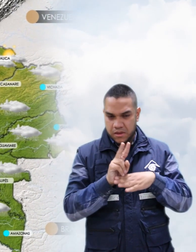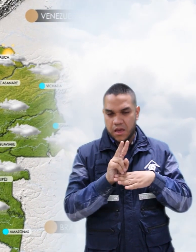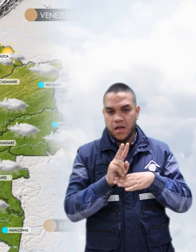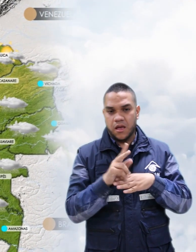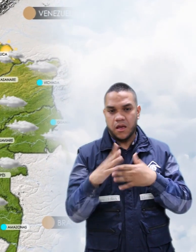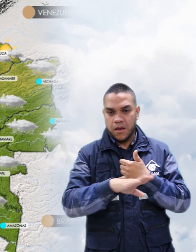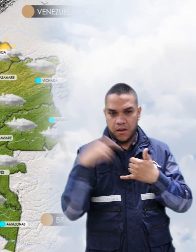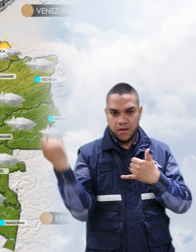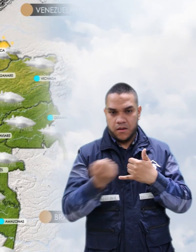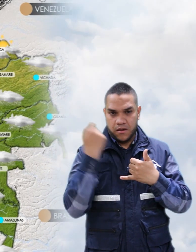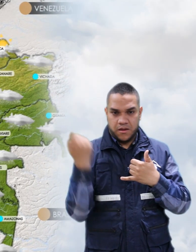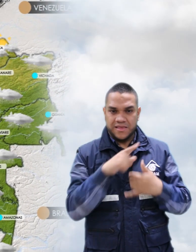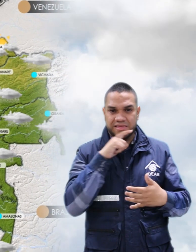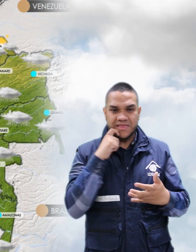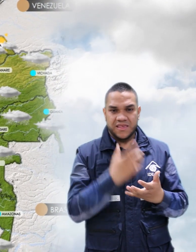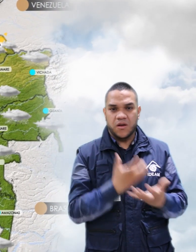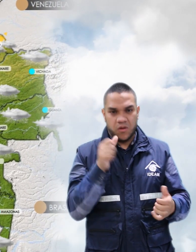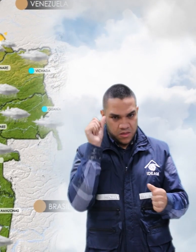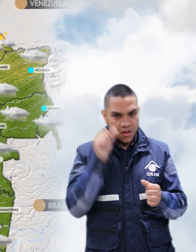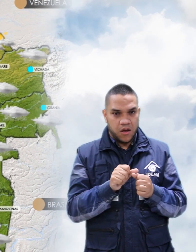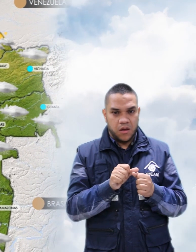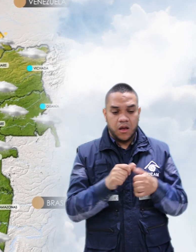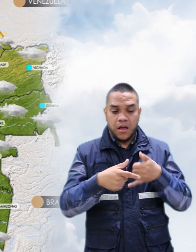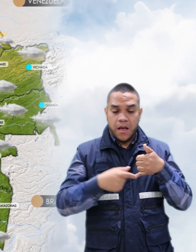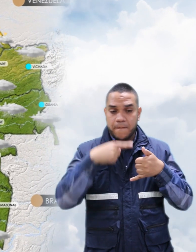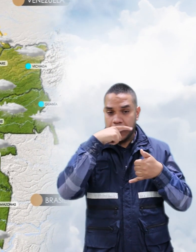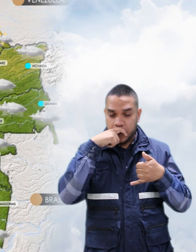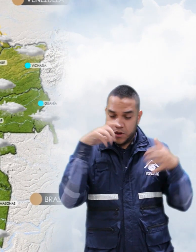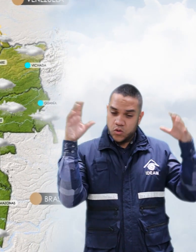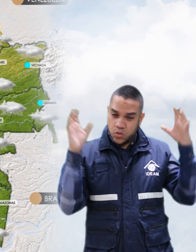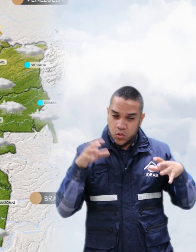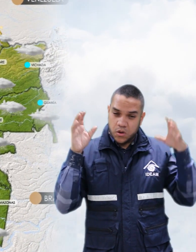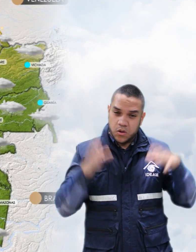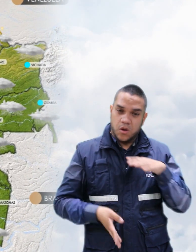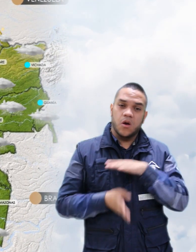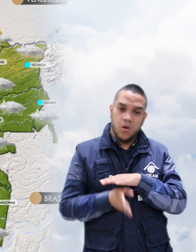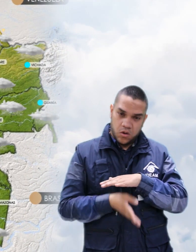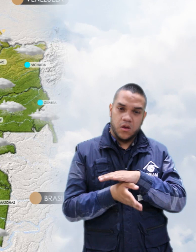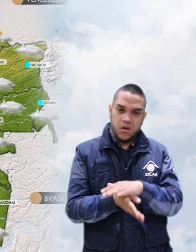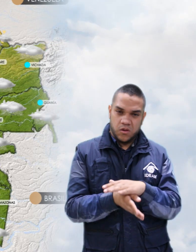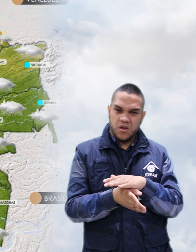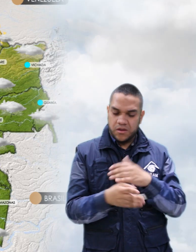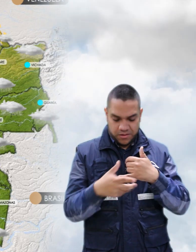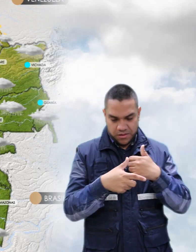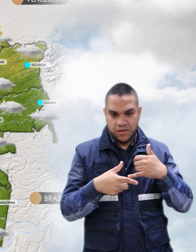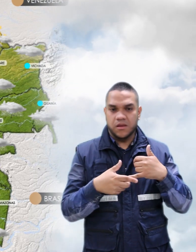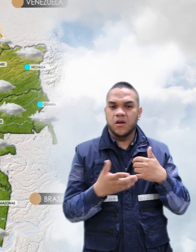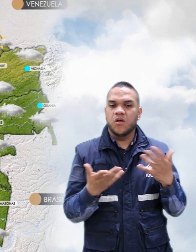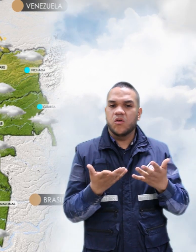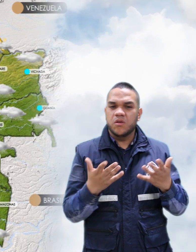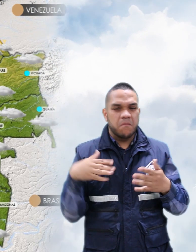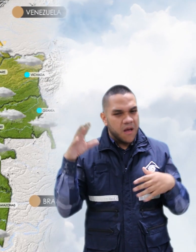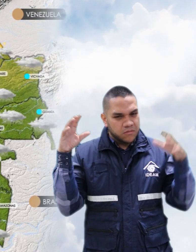Meta, condiciones secas en Arauca. En la Amazonía, persistirán las lluvias en gran parte de la región. Las lluvias más significativas en